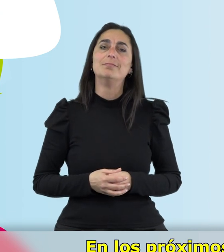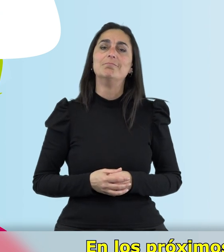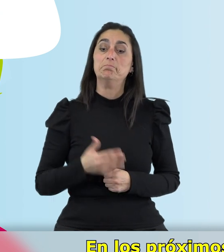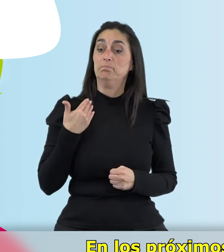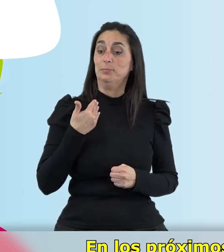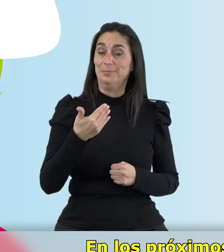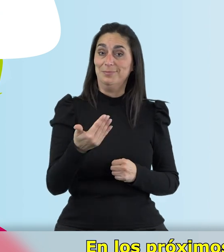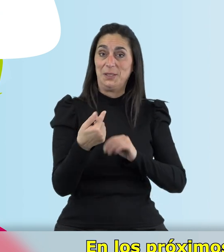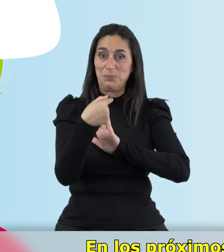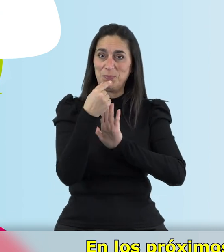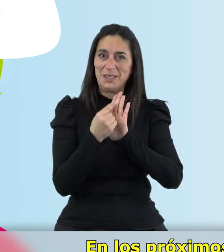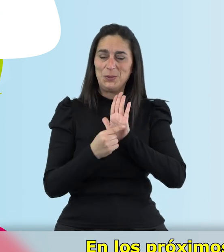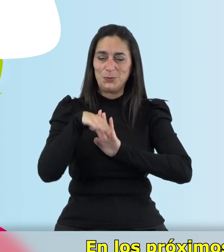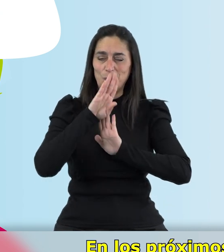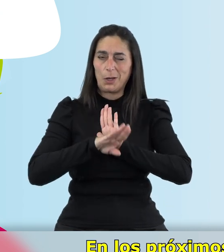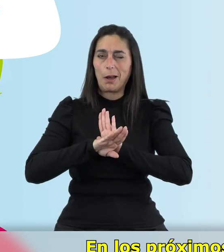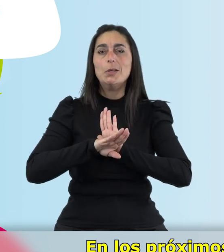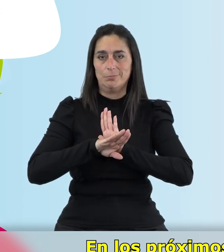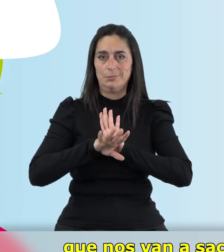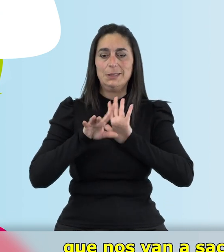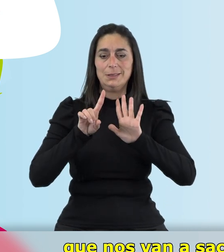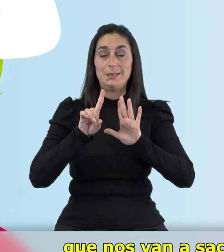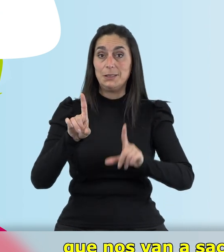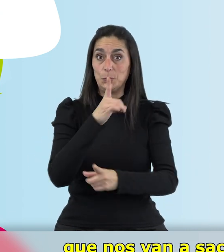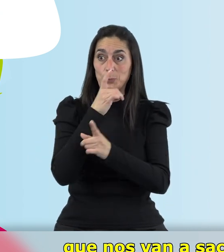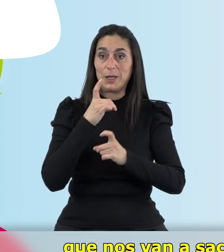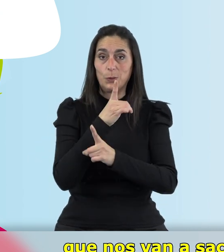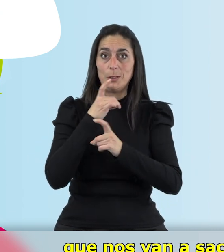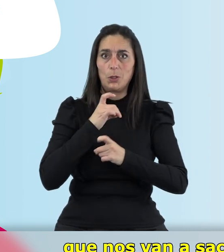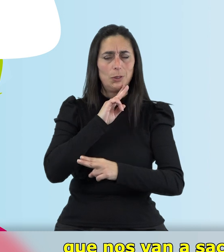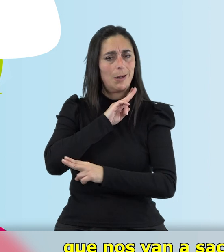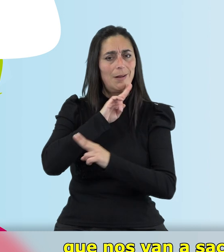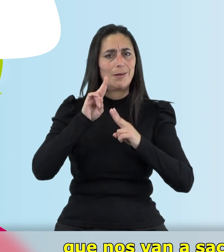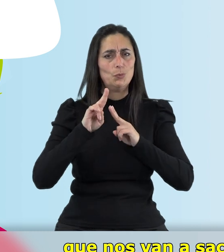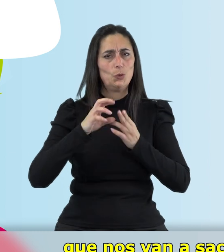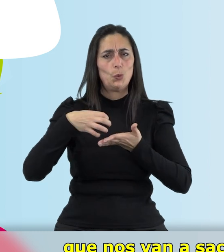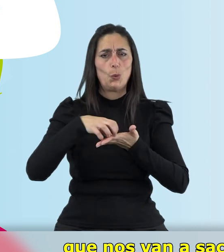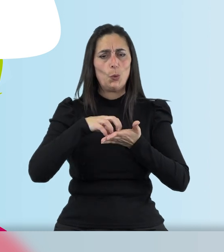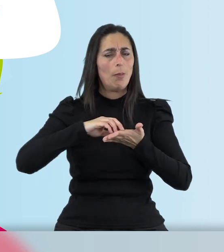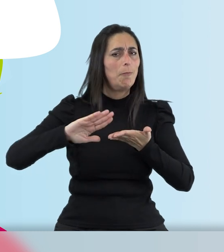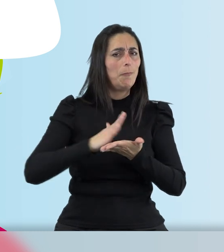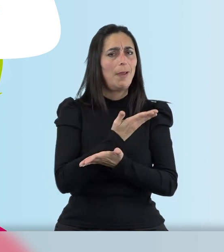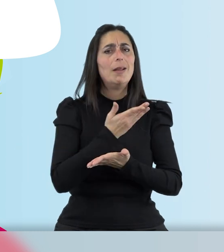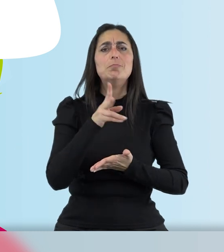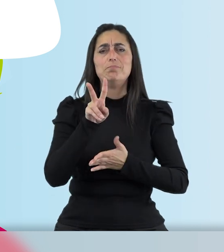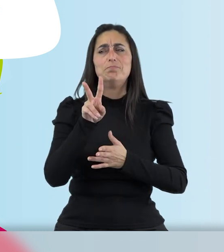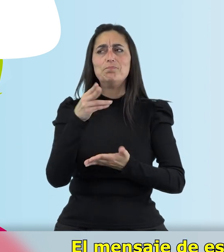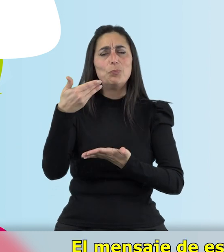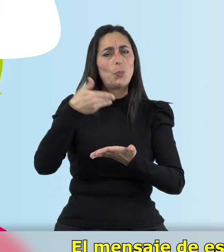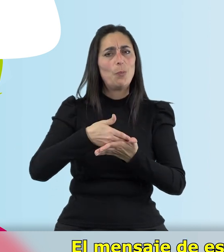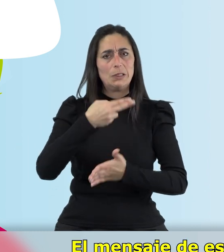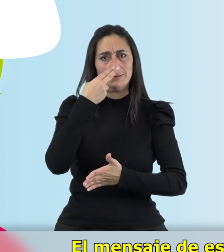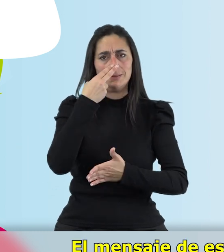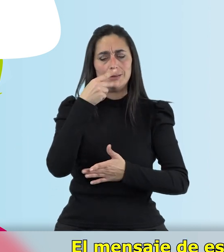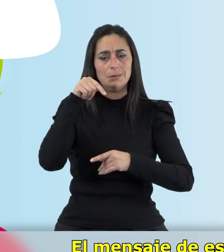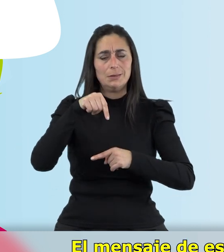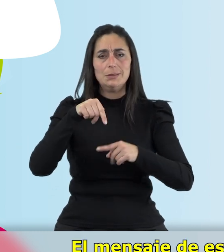En los próximos minutos vamos a responder a seis preguntas que nos van a sacar de dudas sobre un tema de interés que tú propones. El